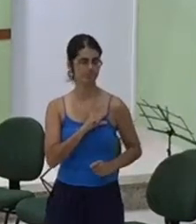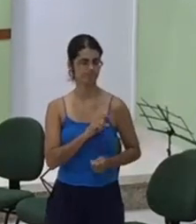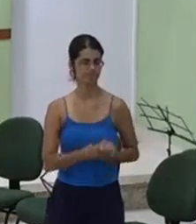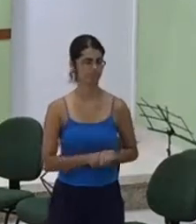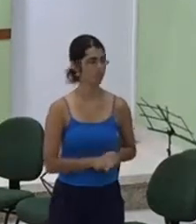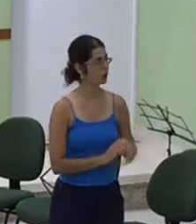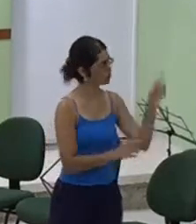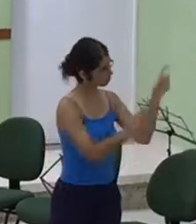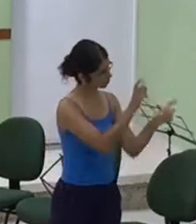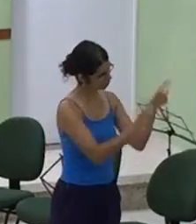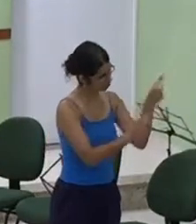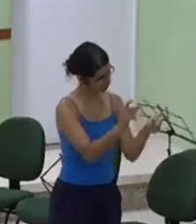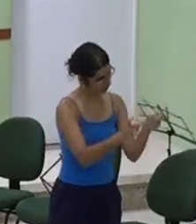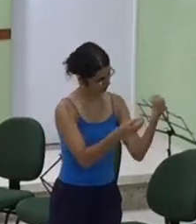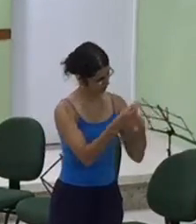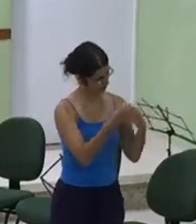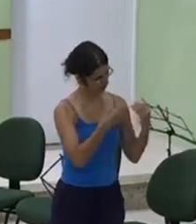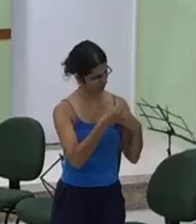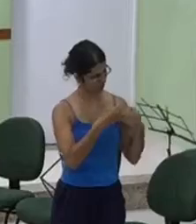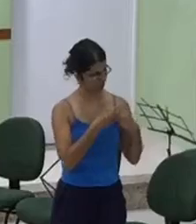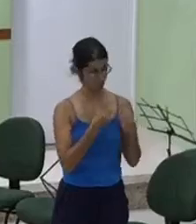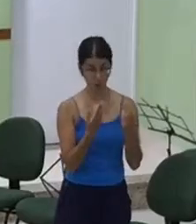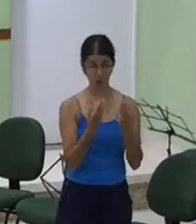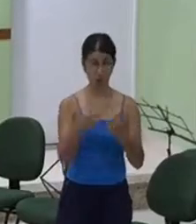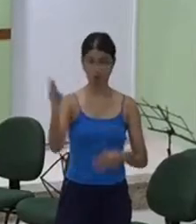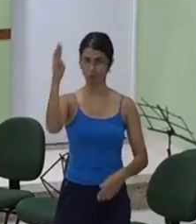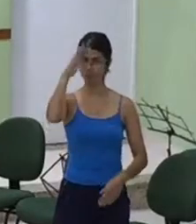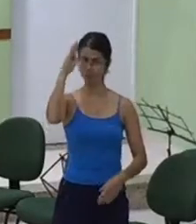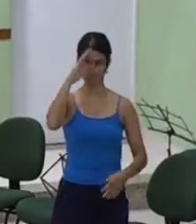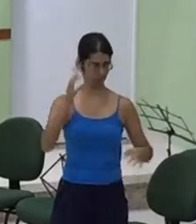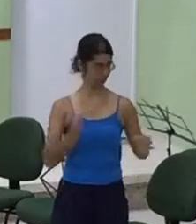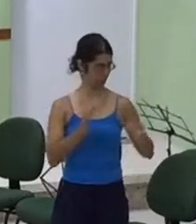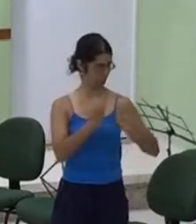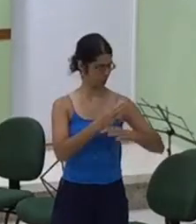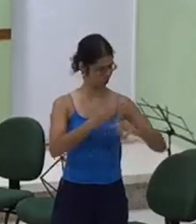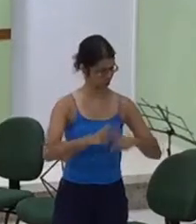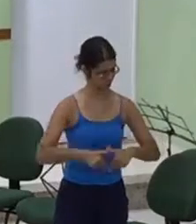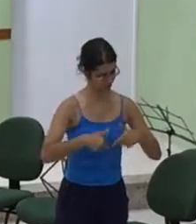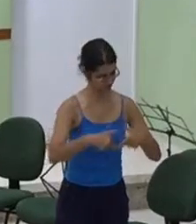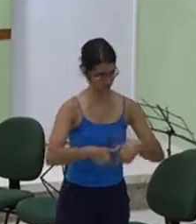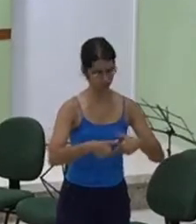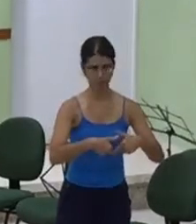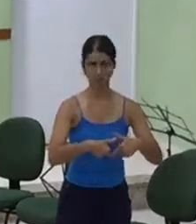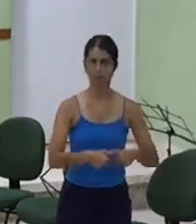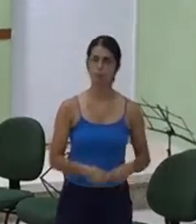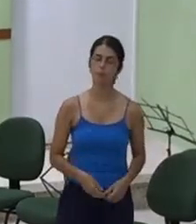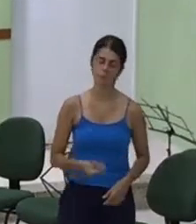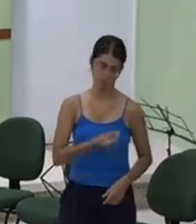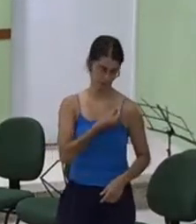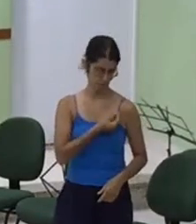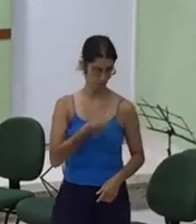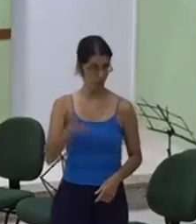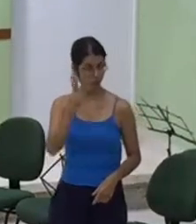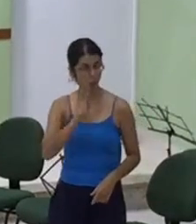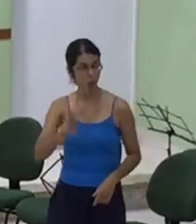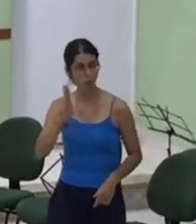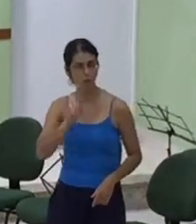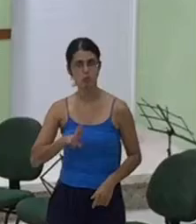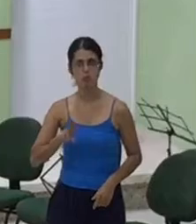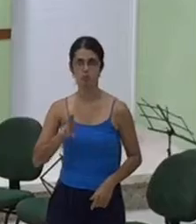como a palavra sempre pronta para a vida. Usa-nos, Senhor, como instrumento vivo do teu